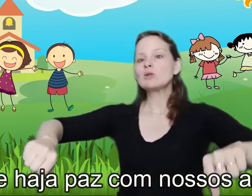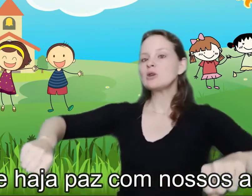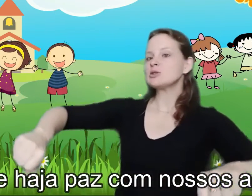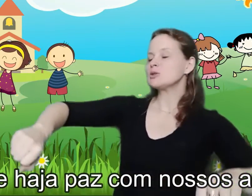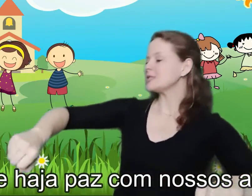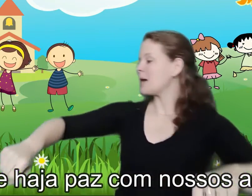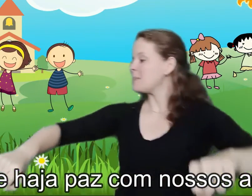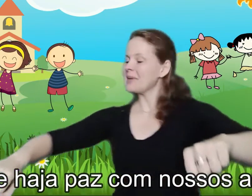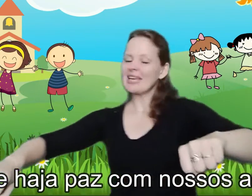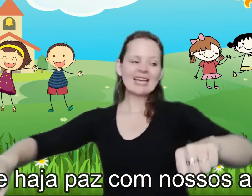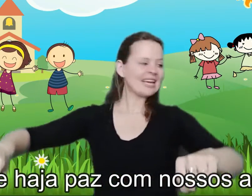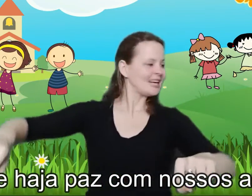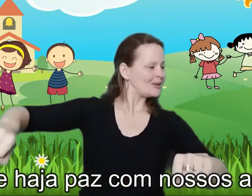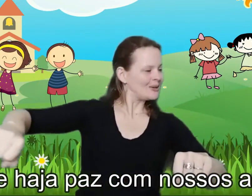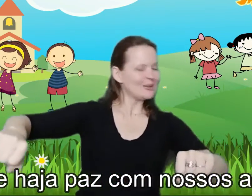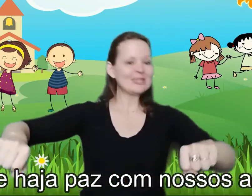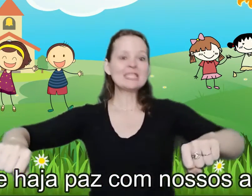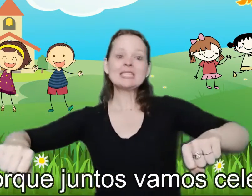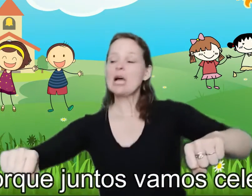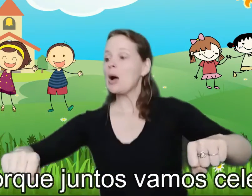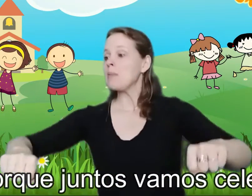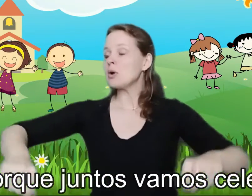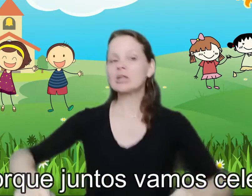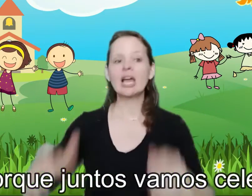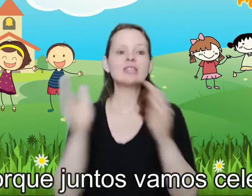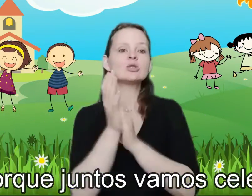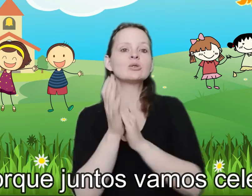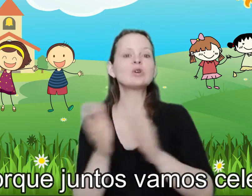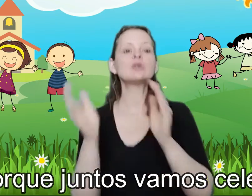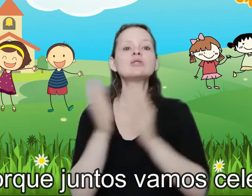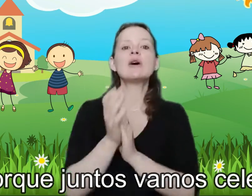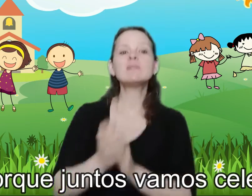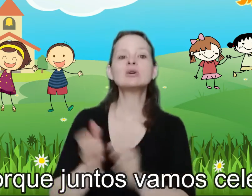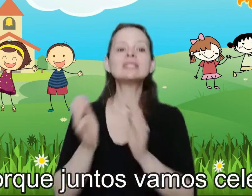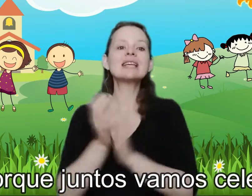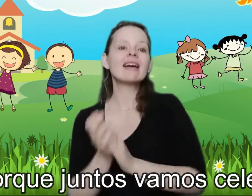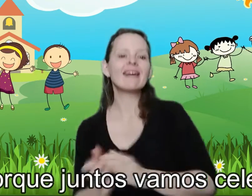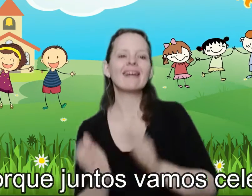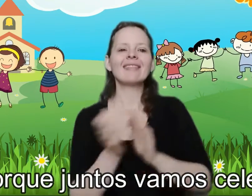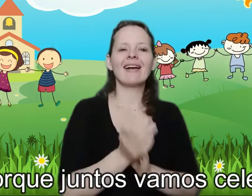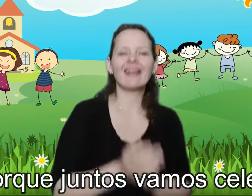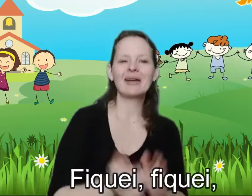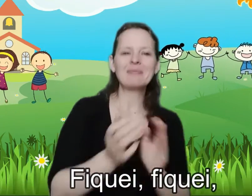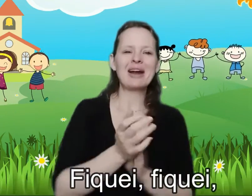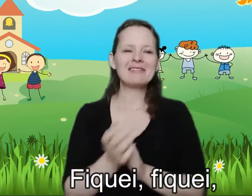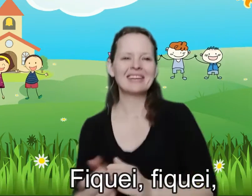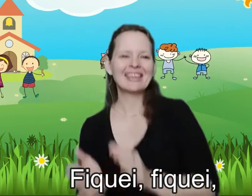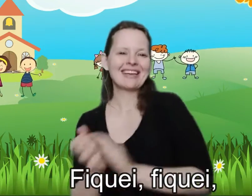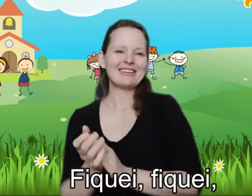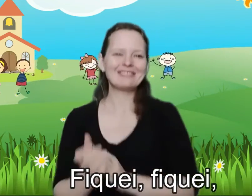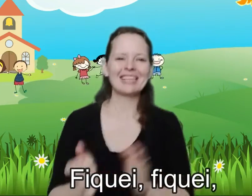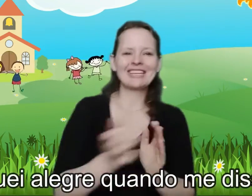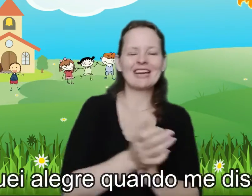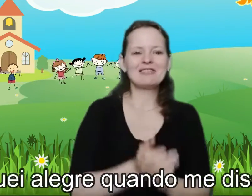nossos amigos Porque juntos vamos celebrar Fiquei